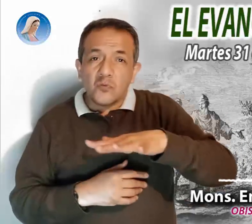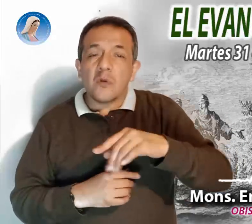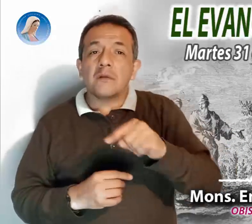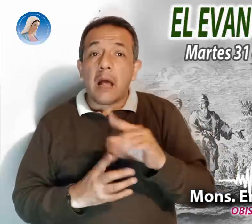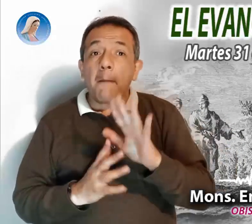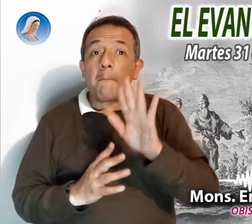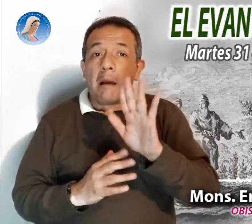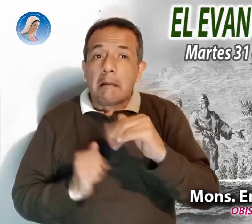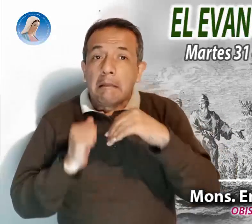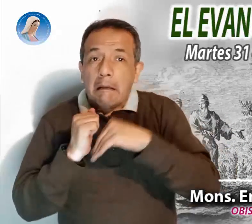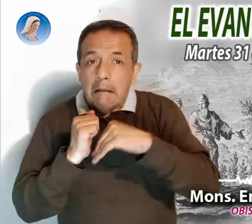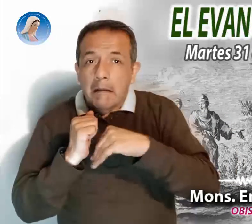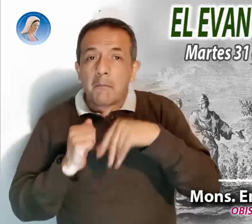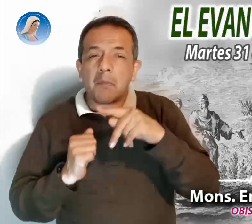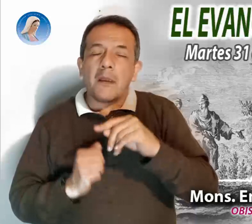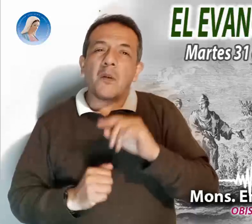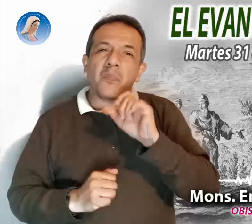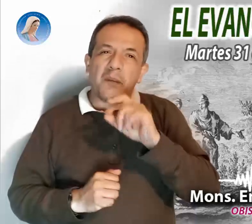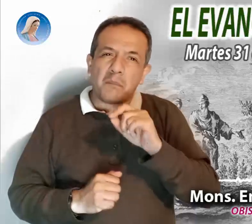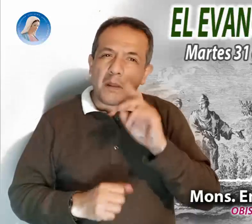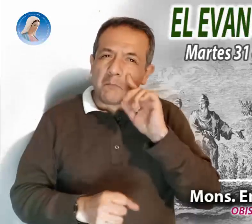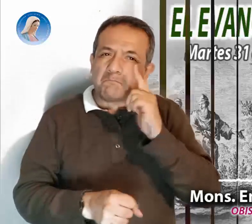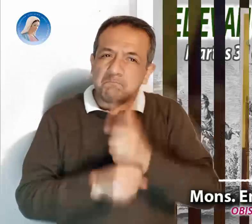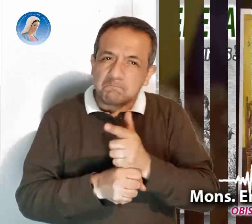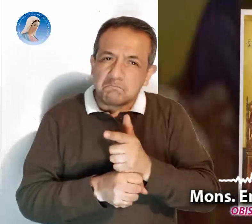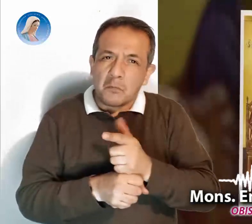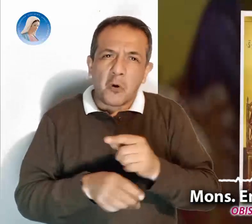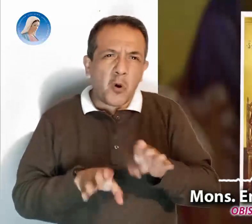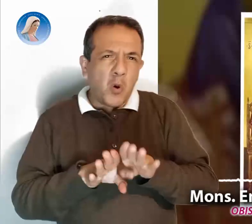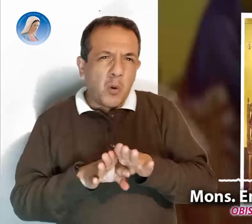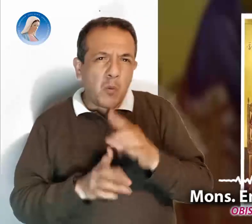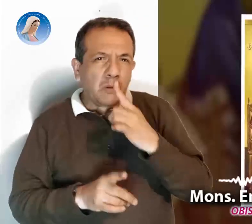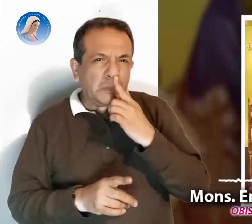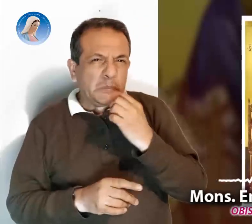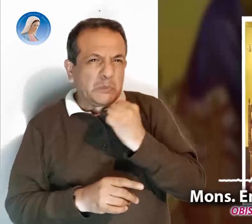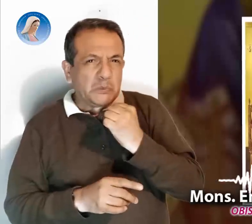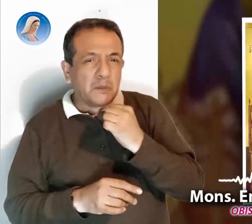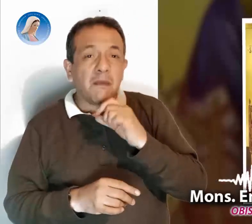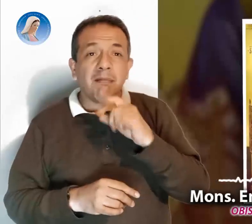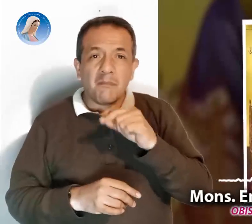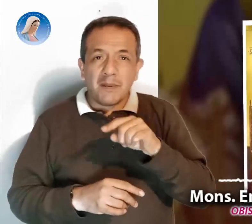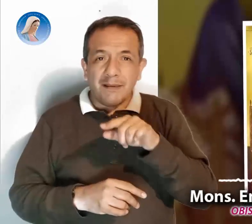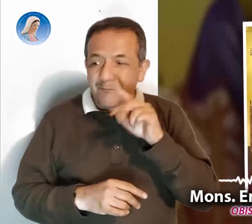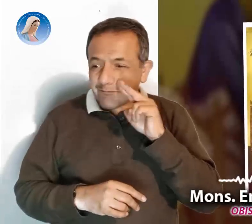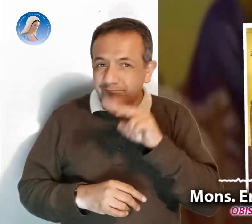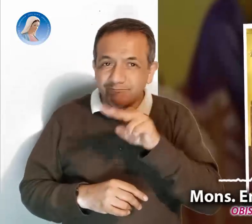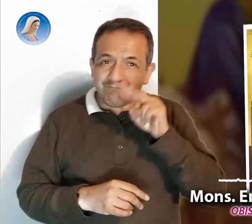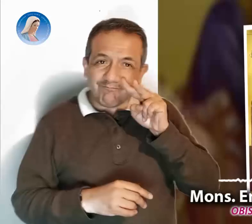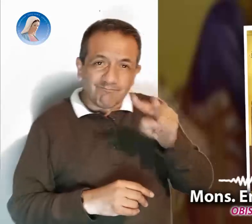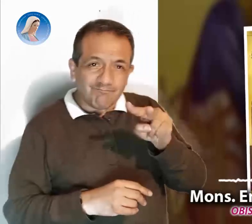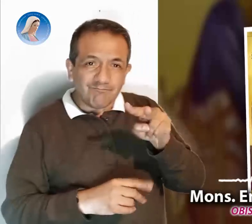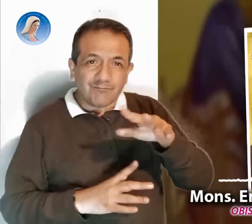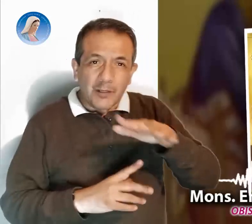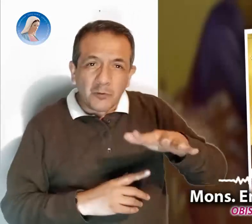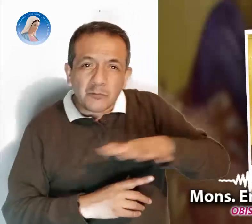sus atroces consecuencias se perciben, no sólo en los fétidos olores, sino también en la destrucción